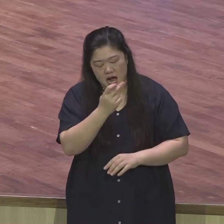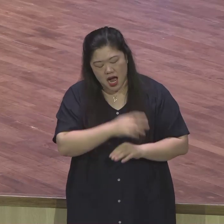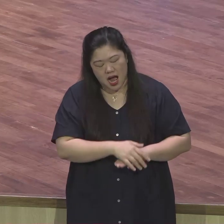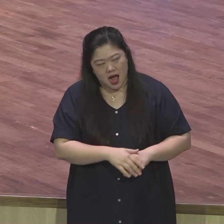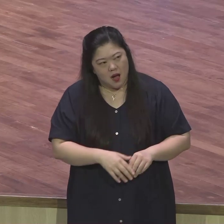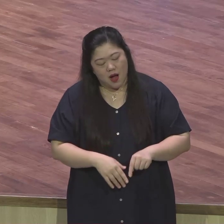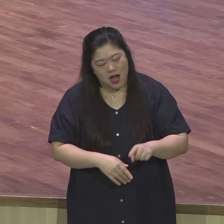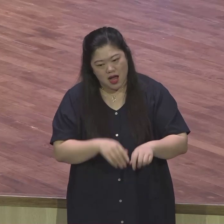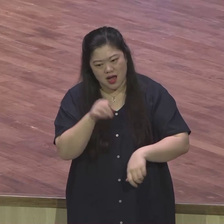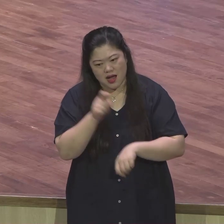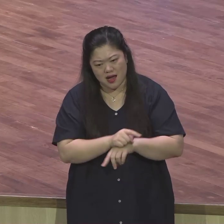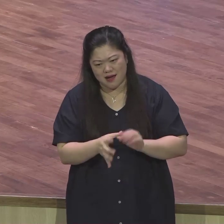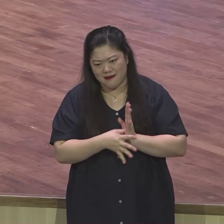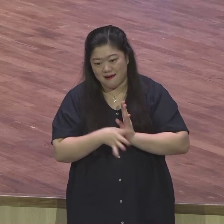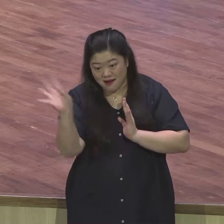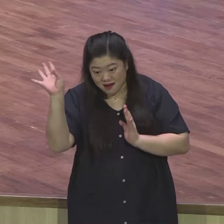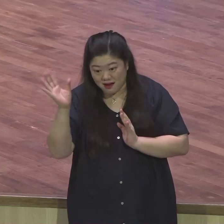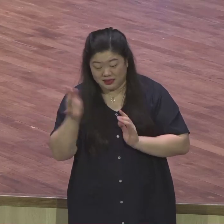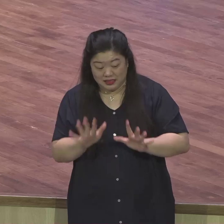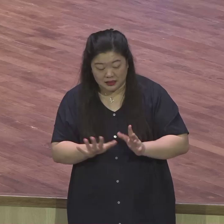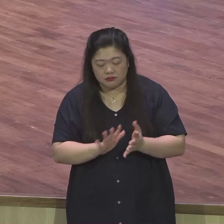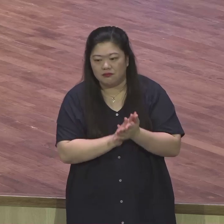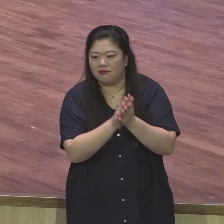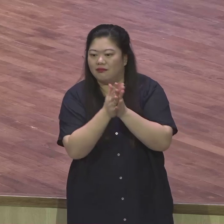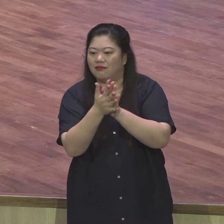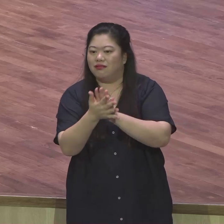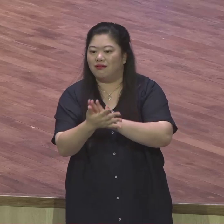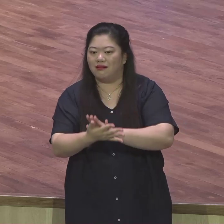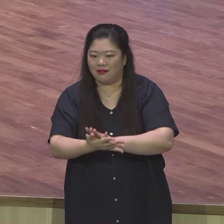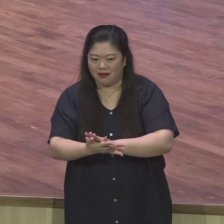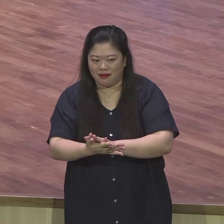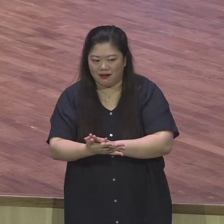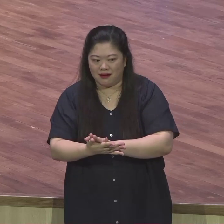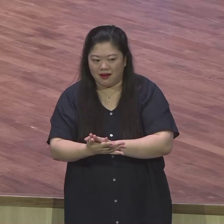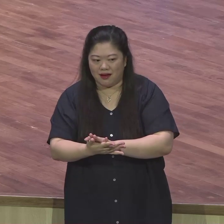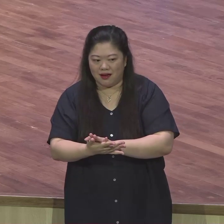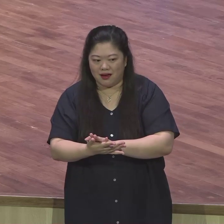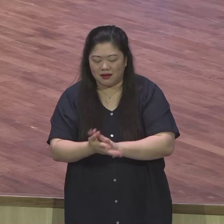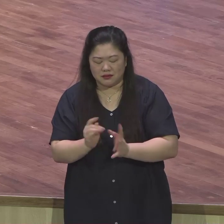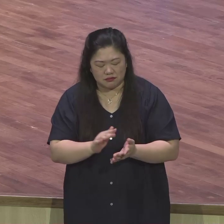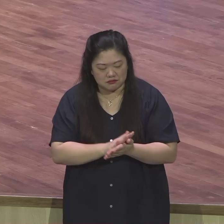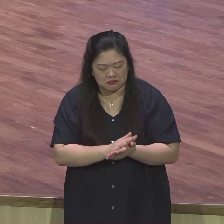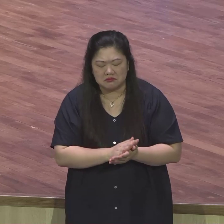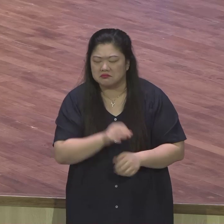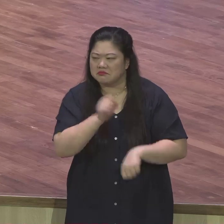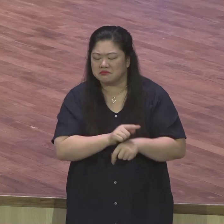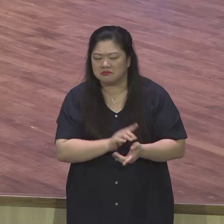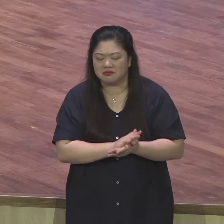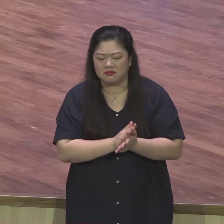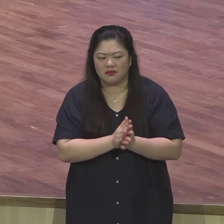변화된 모습 보면서 더 참지를 못하고 확 터져버립니다.